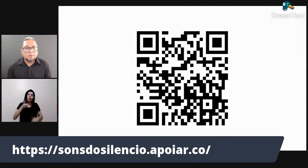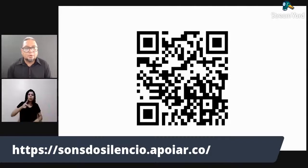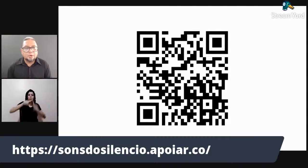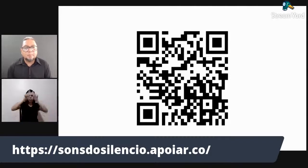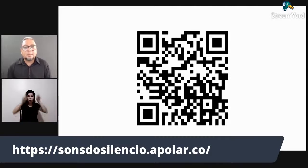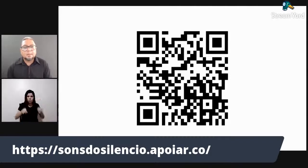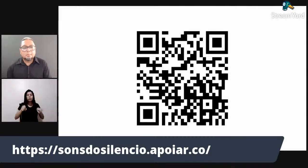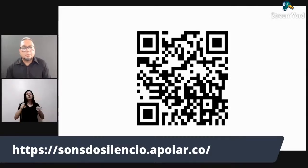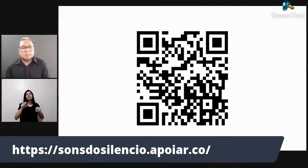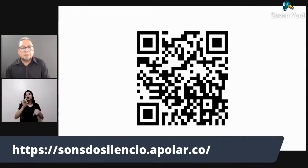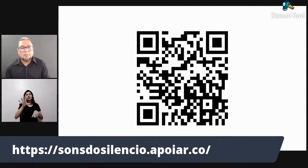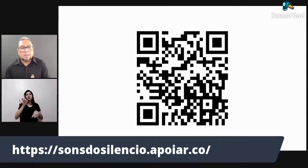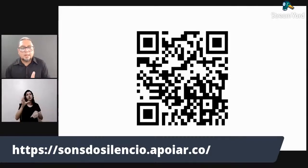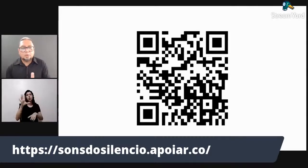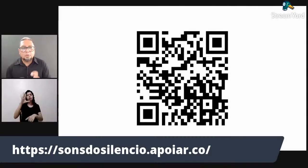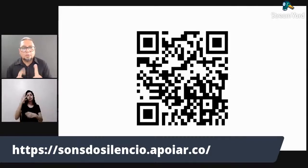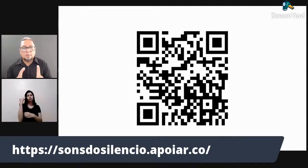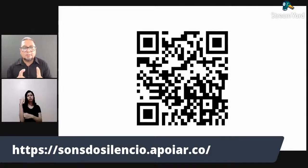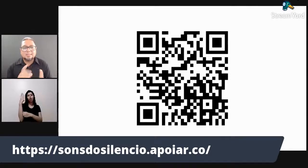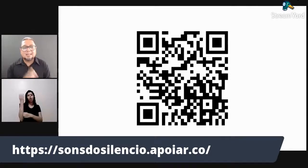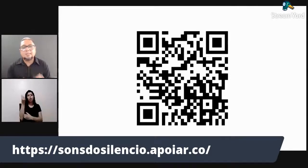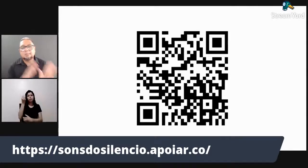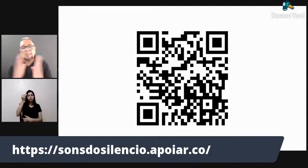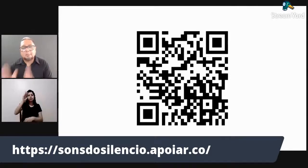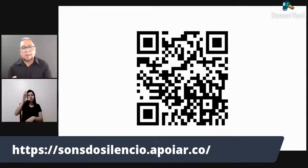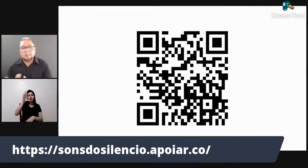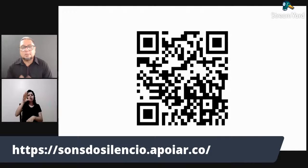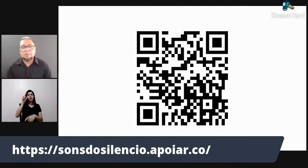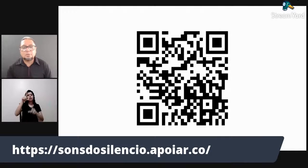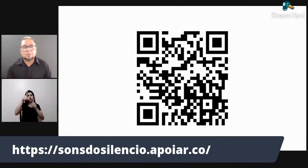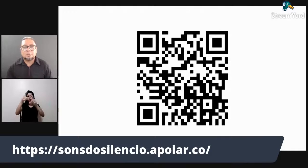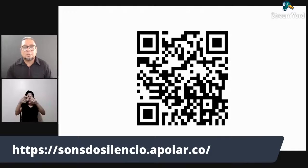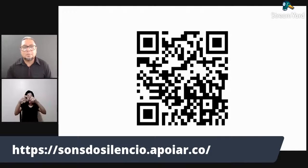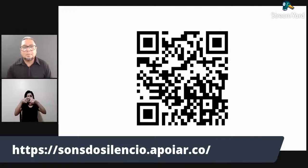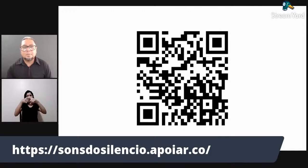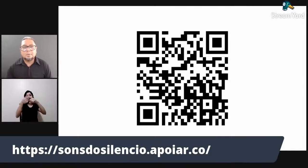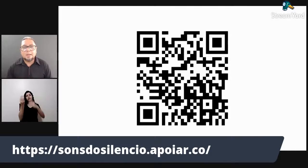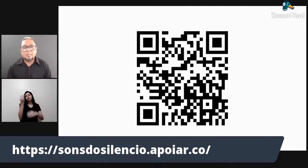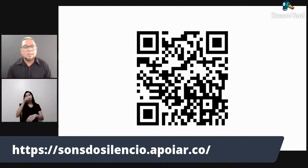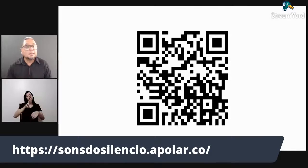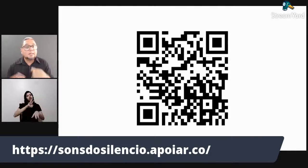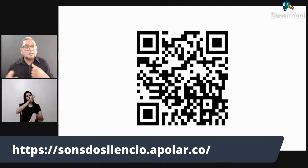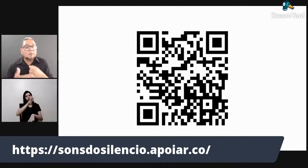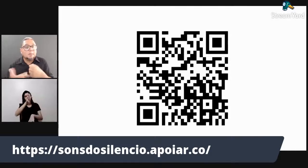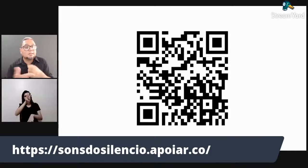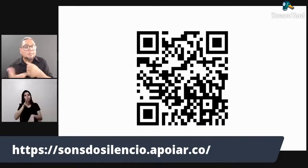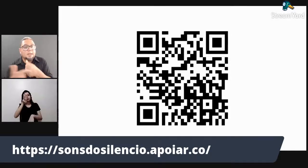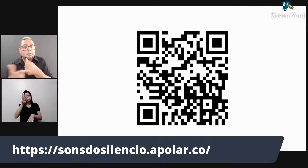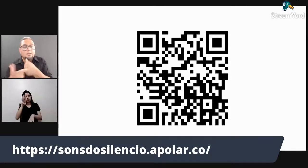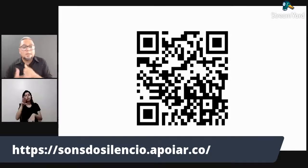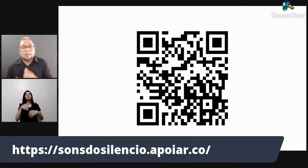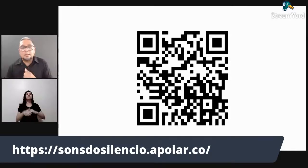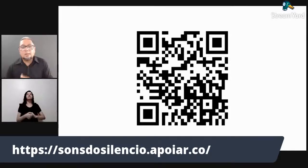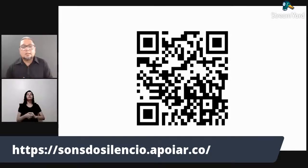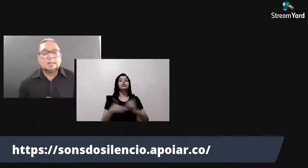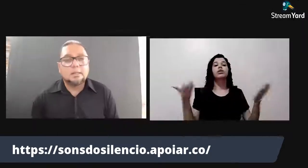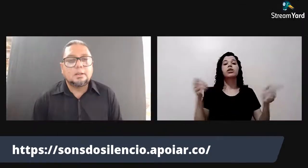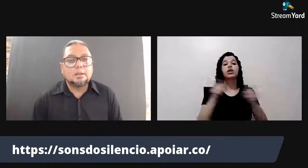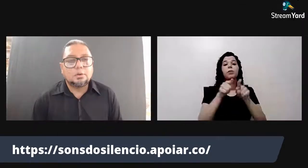telefone, bota aí nesse QR Code, que vai chegar direto na página do Instituto, ok? E já começa também, dando o link, dando aí o